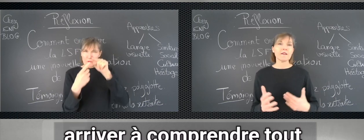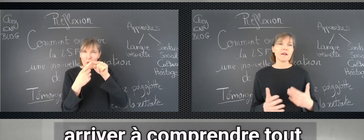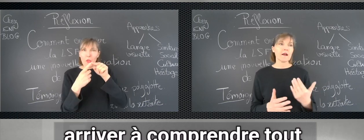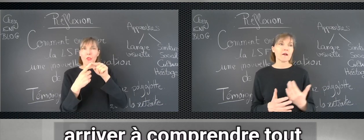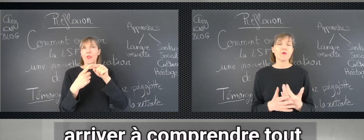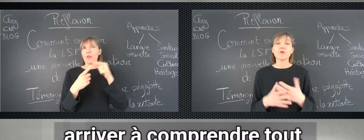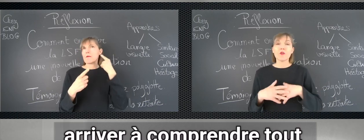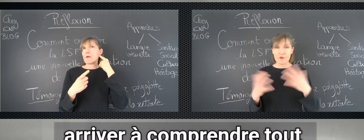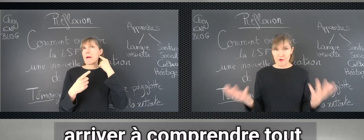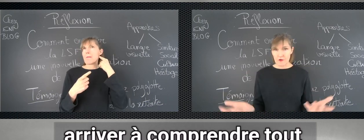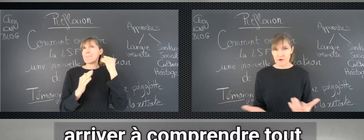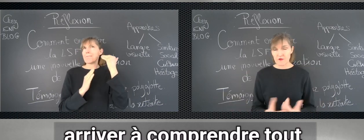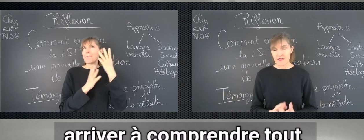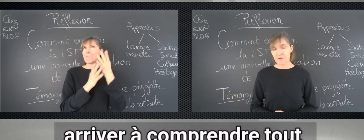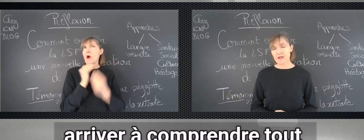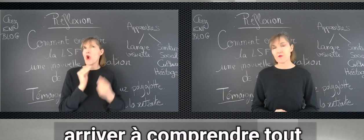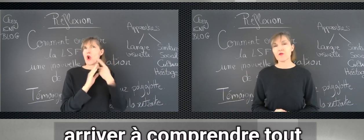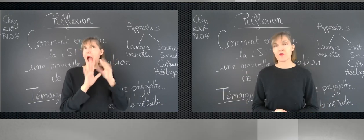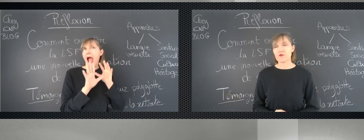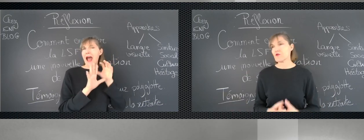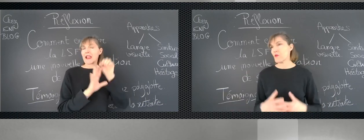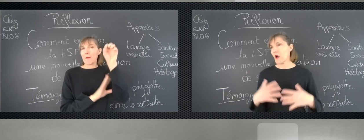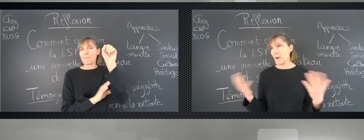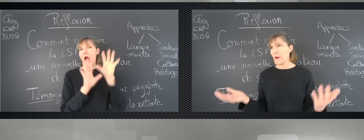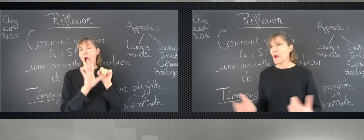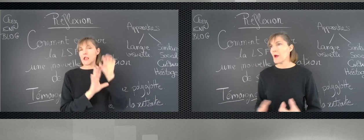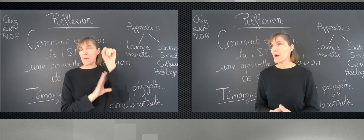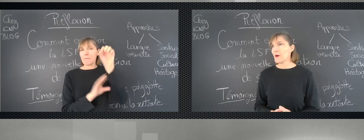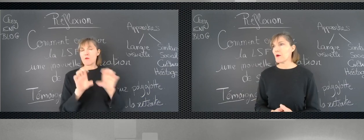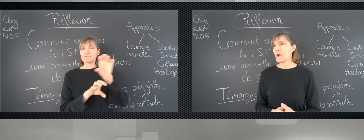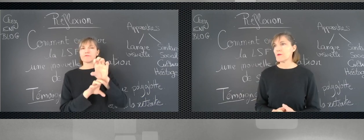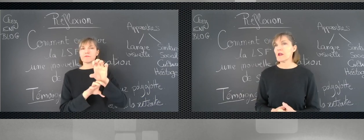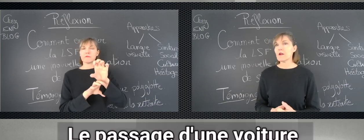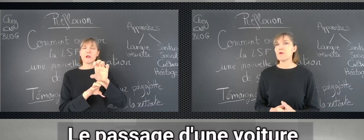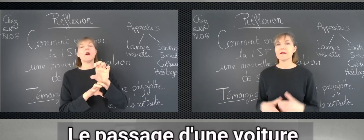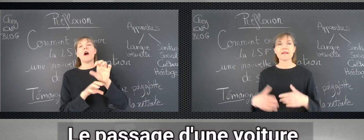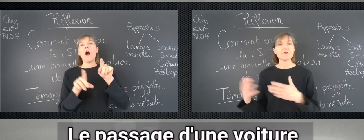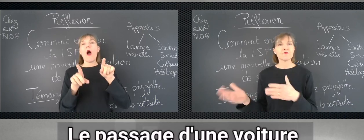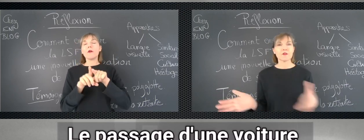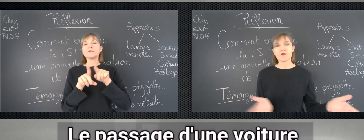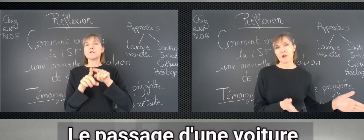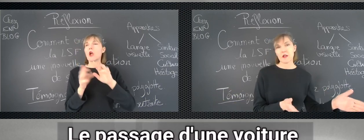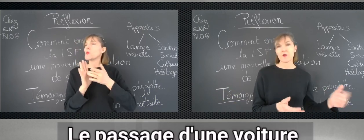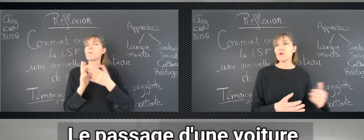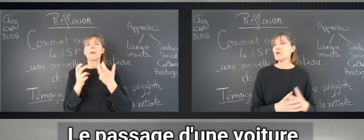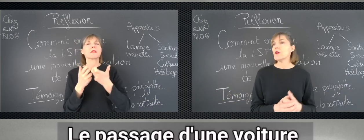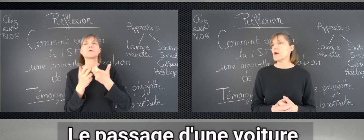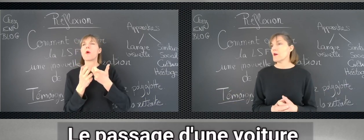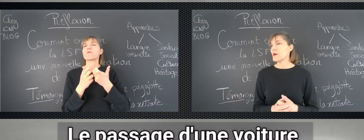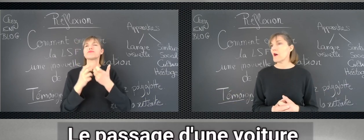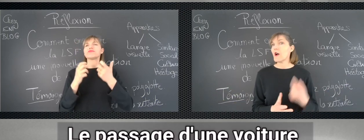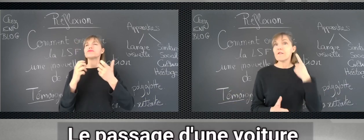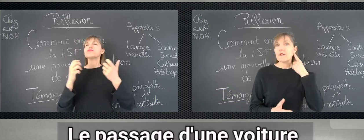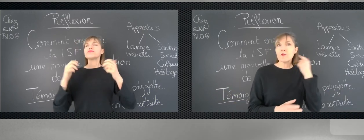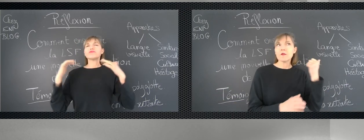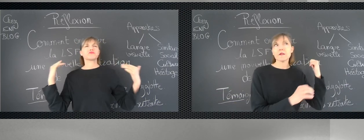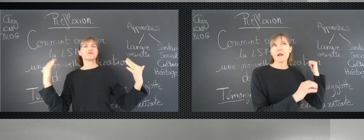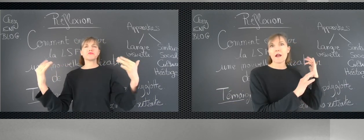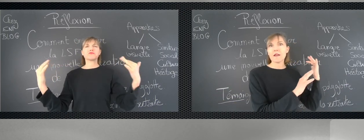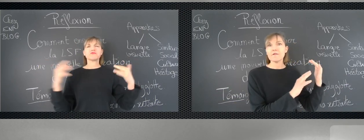à comprendre tout ce qui se passe autour, que ce soit, eh bien, le passage d'une voiture dans la rue, un vélo qui arrive,